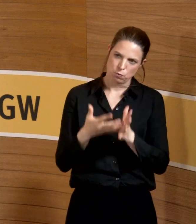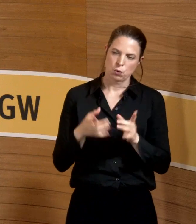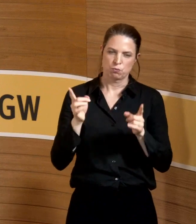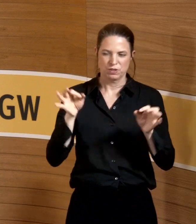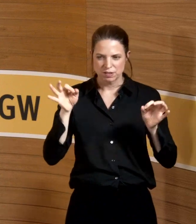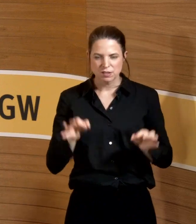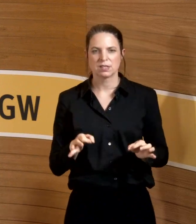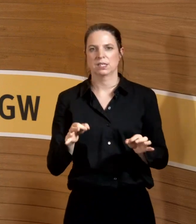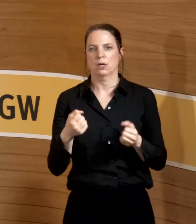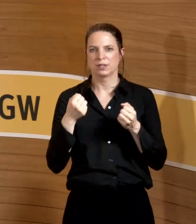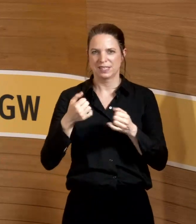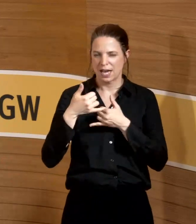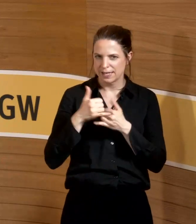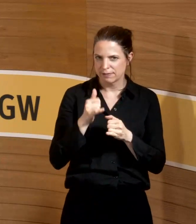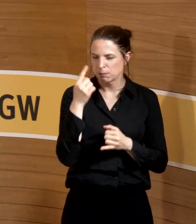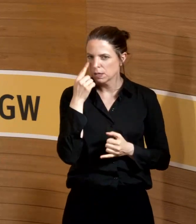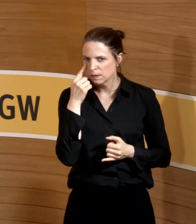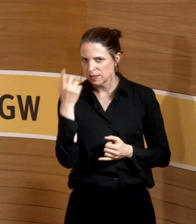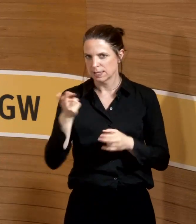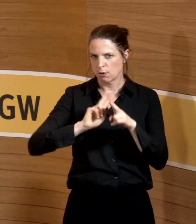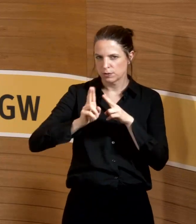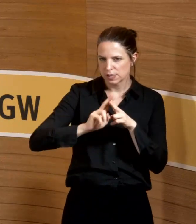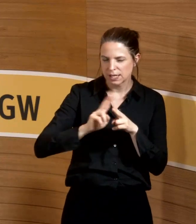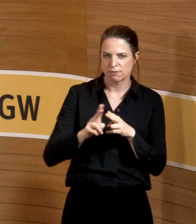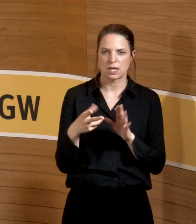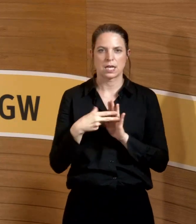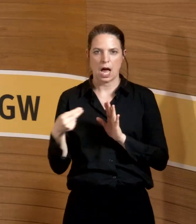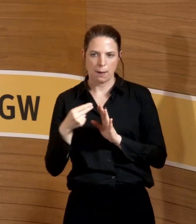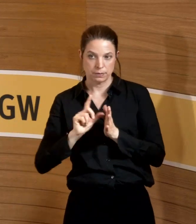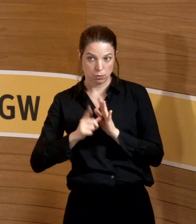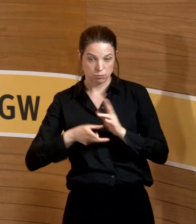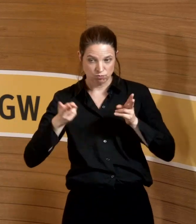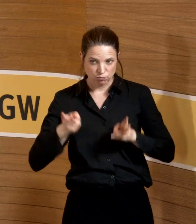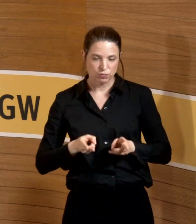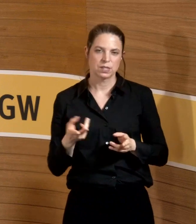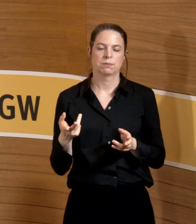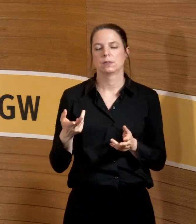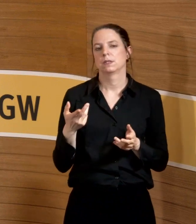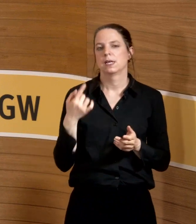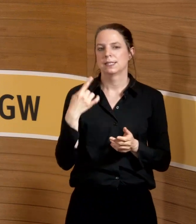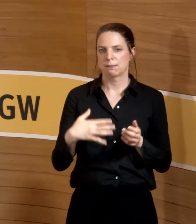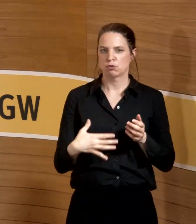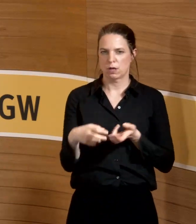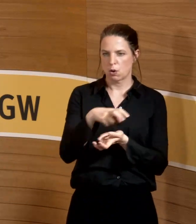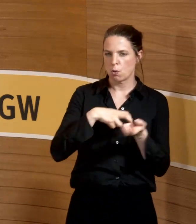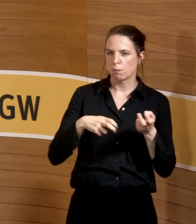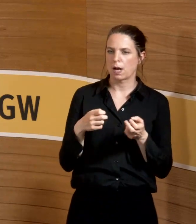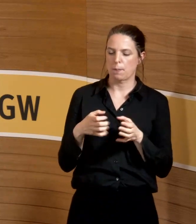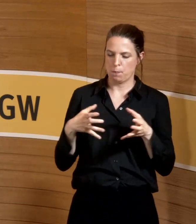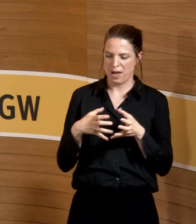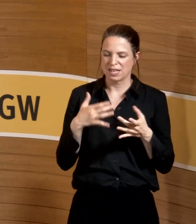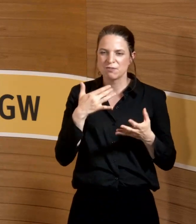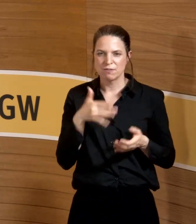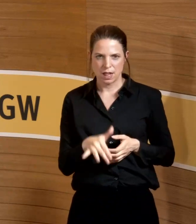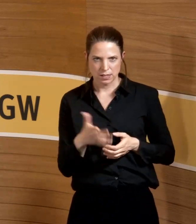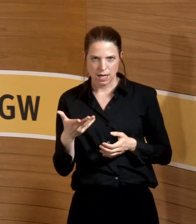Sicherheitswerkbank, ist die gewartet, ist die Absaugleistung hinreichend, wie groß sind die Mengen, mit der die Schwangeren umgeht, um da eine